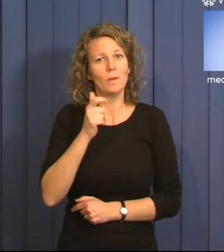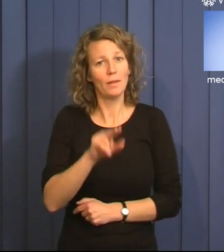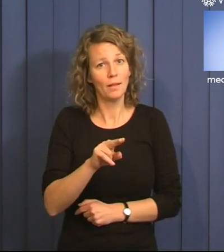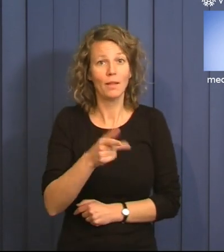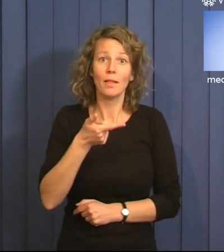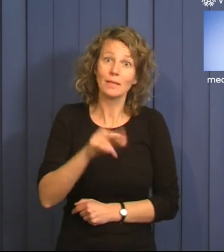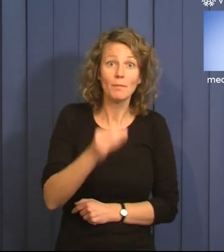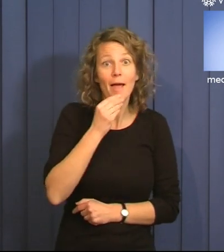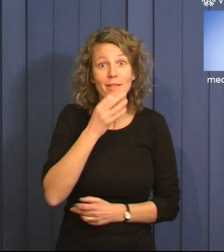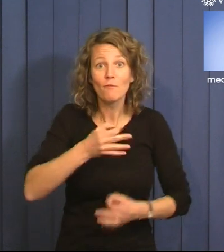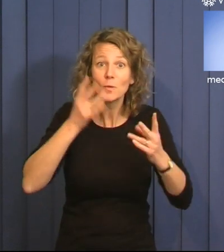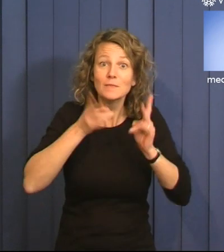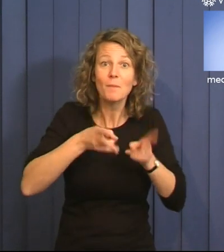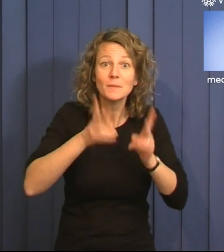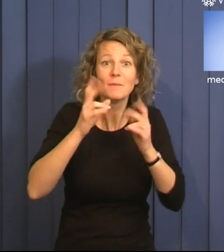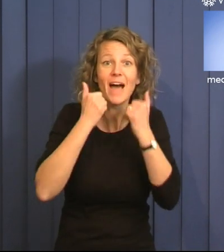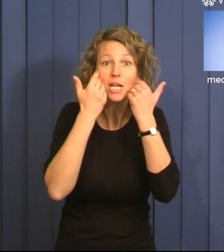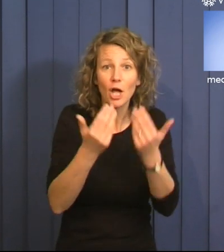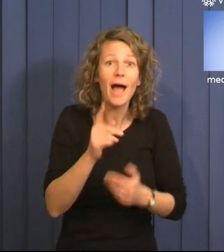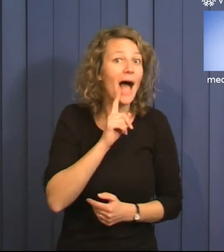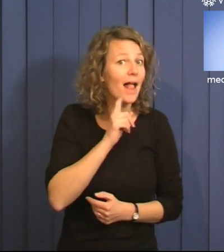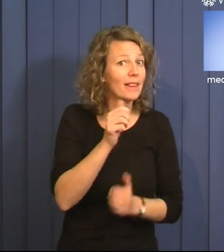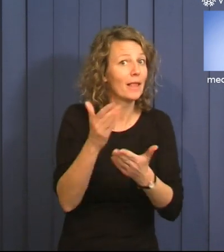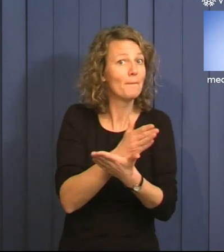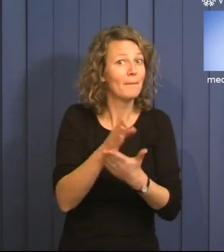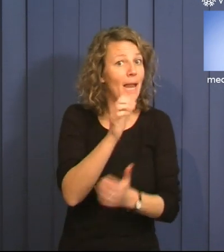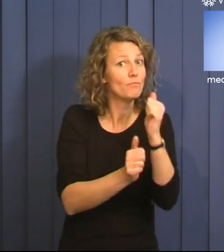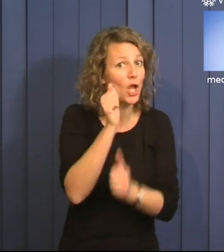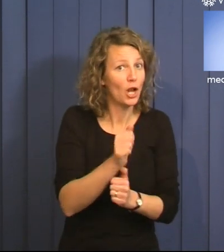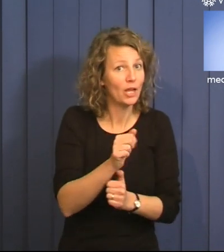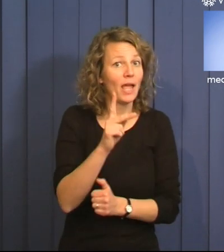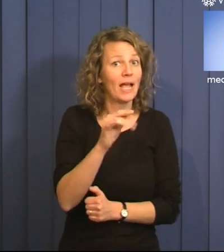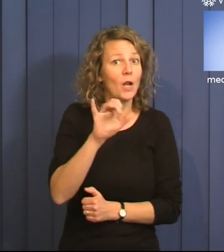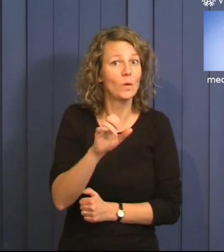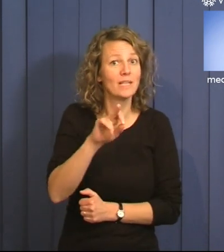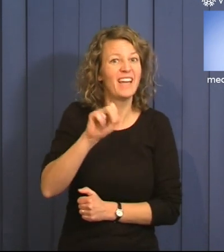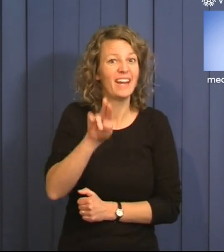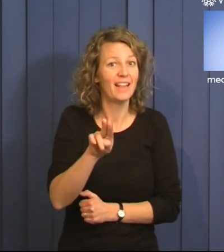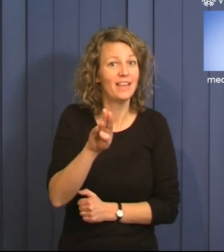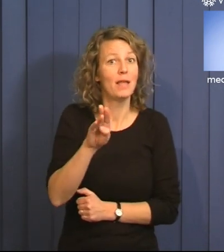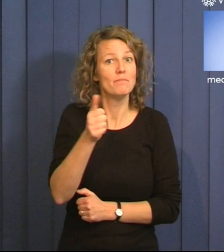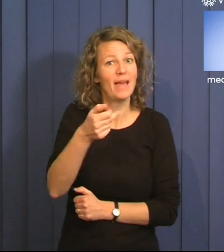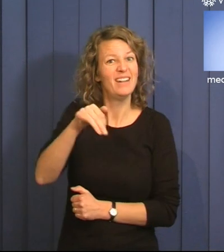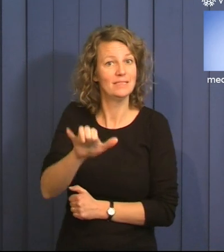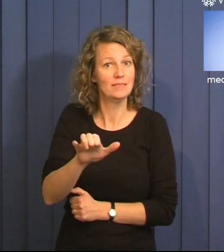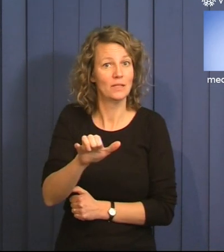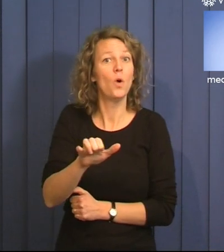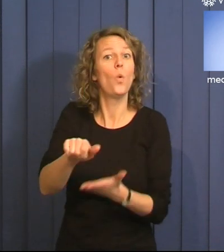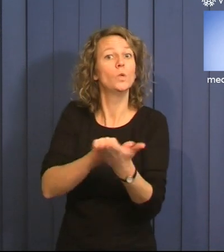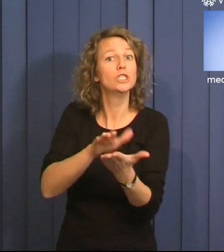att äta samma sak till frukost varje dag. Allt i mellanmjölk, McKellocks, Redberries och en ostmacka. Prestost ska det vara.